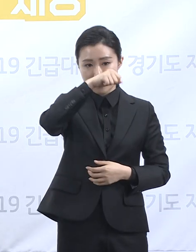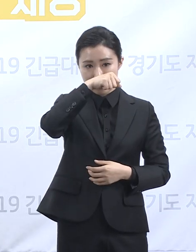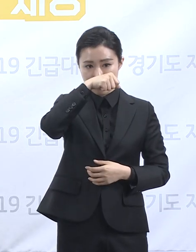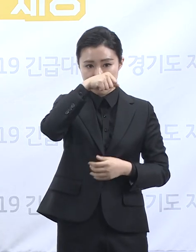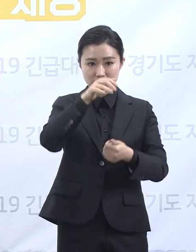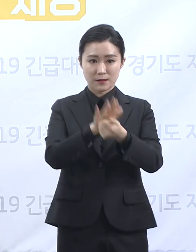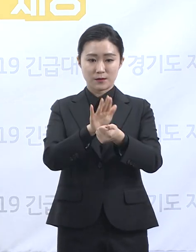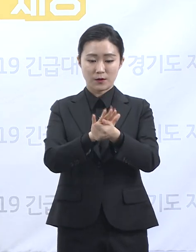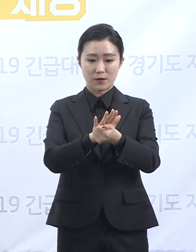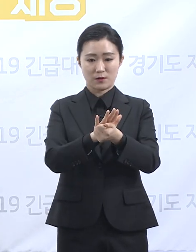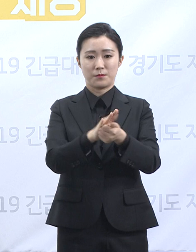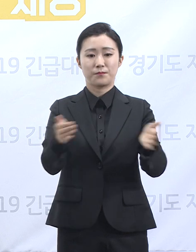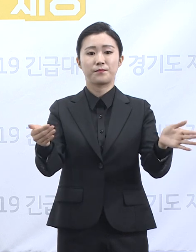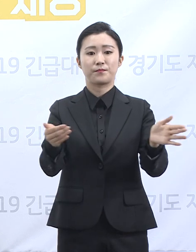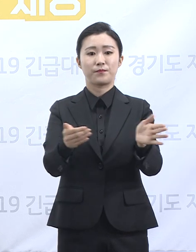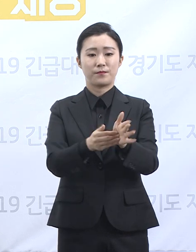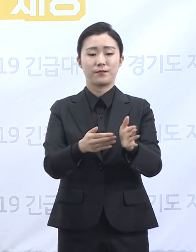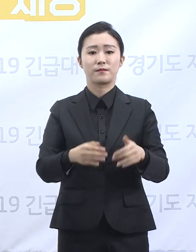끝마친 상태입니다.